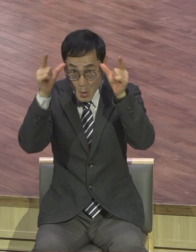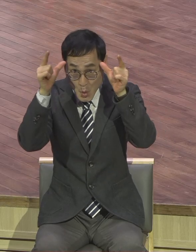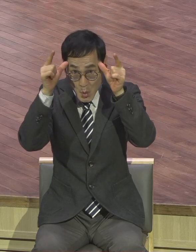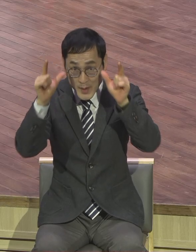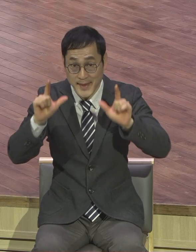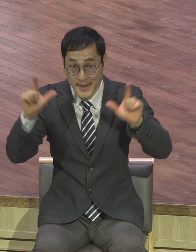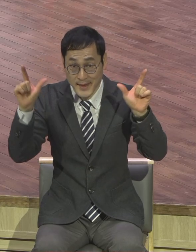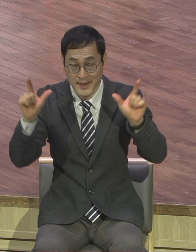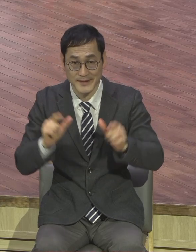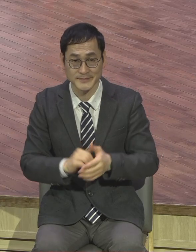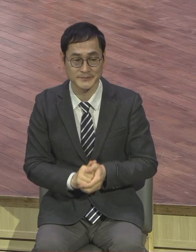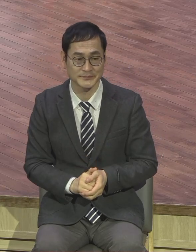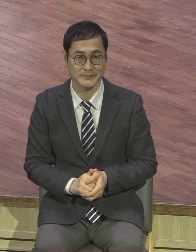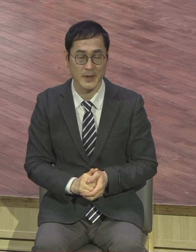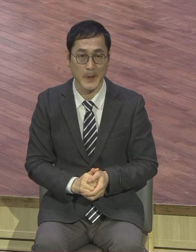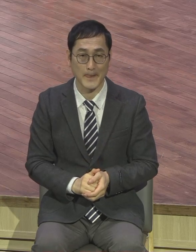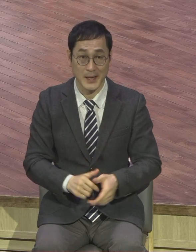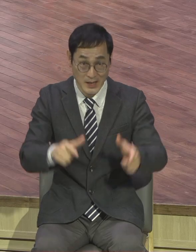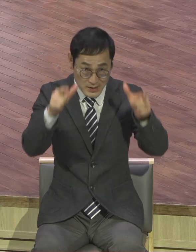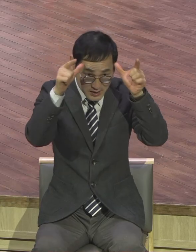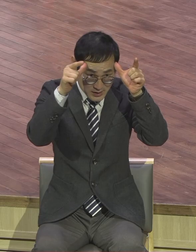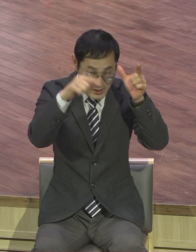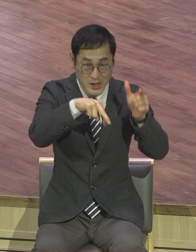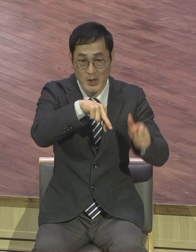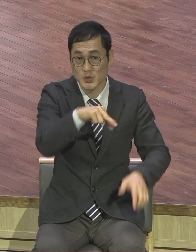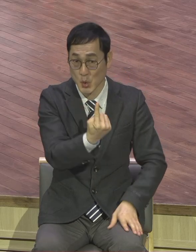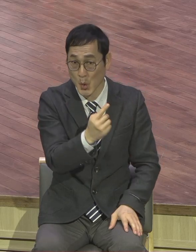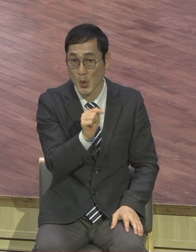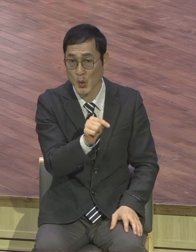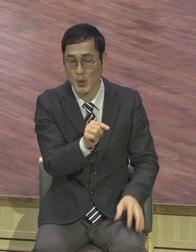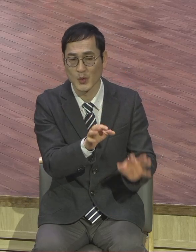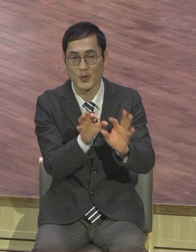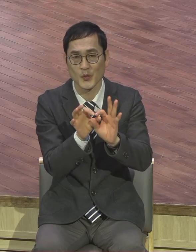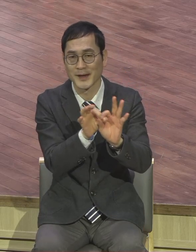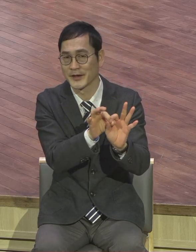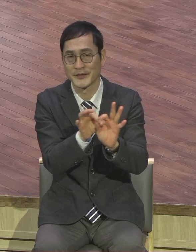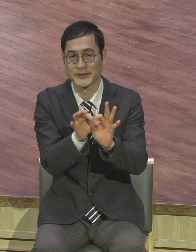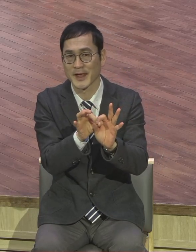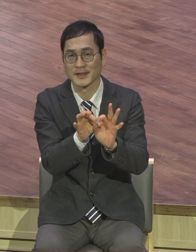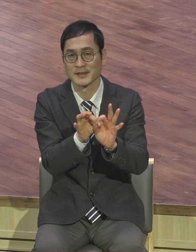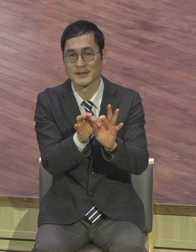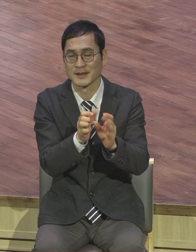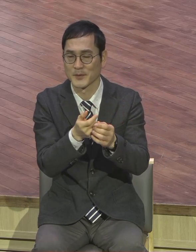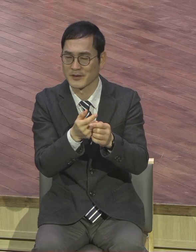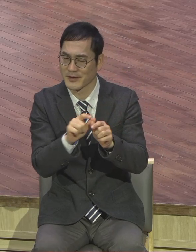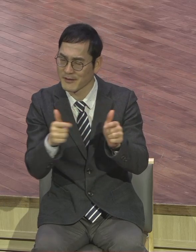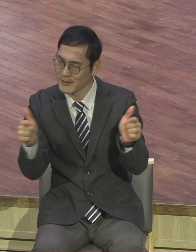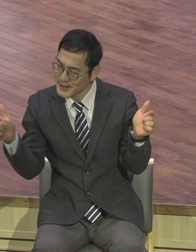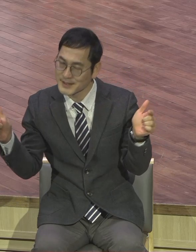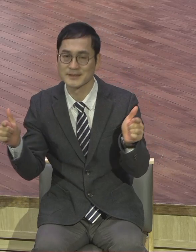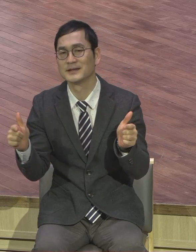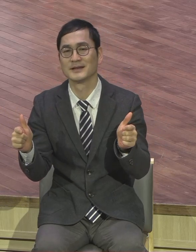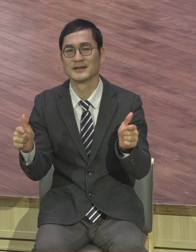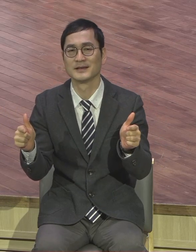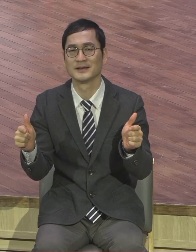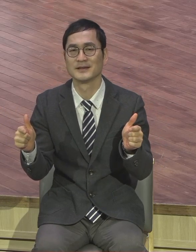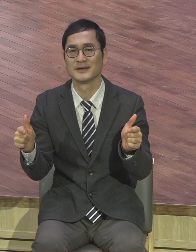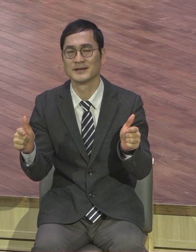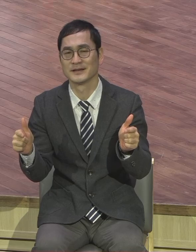합니다. 그래서 소외 관련된 여러 가지 다양한 기사들이 많이 지금 나오고